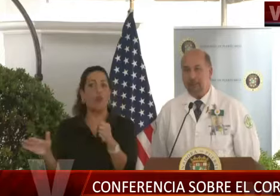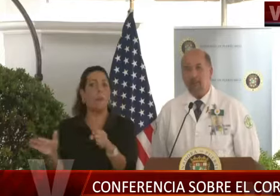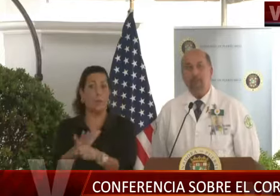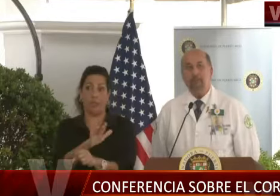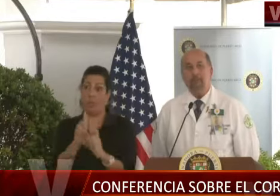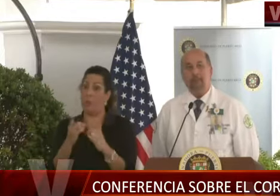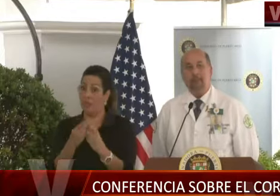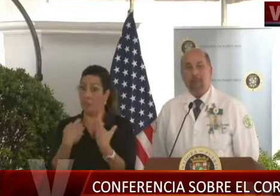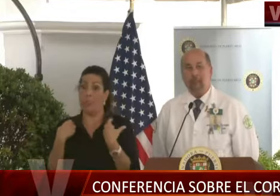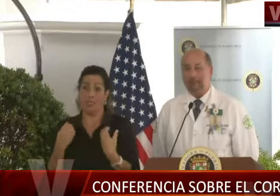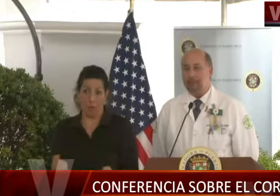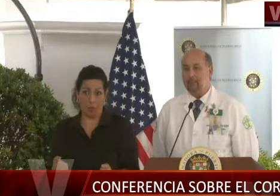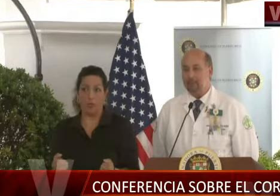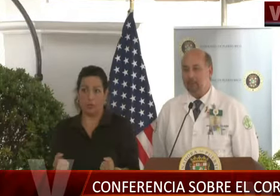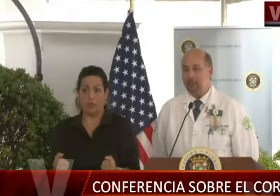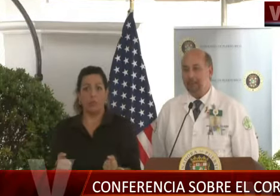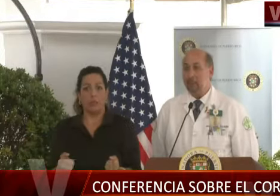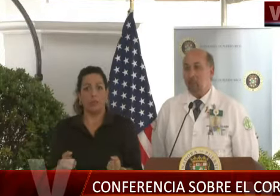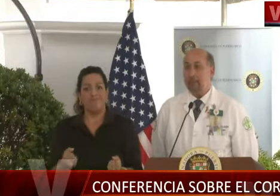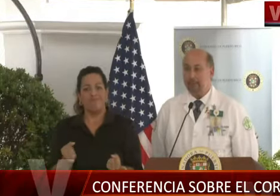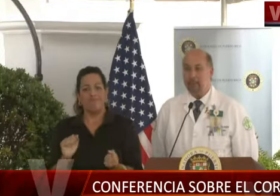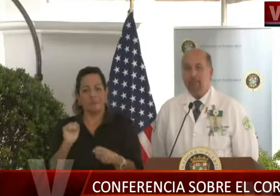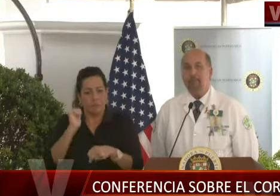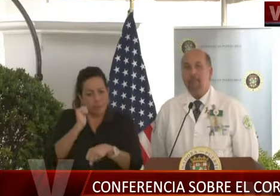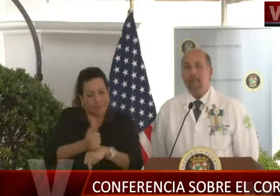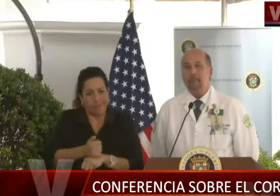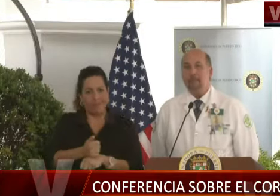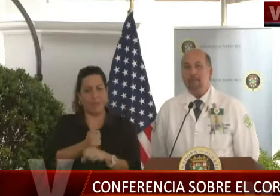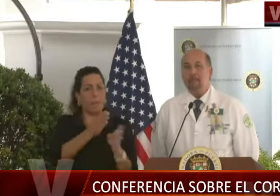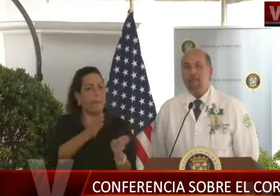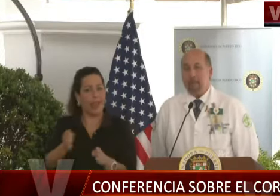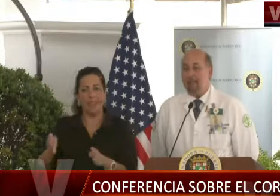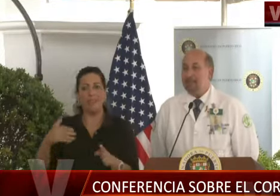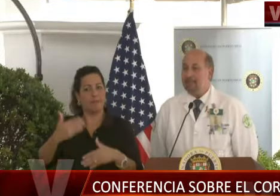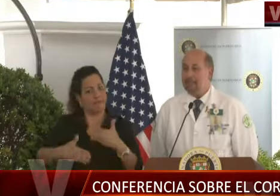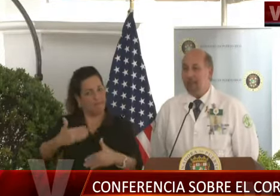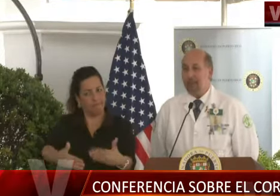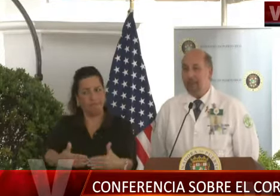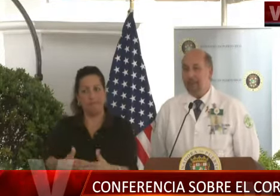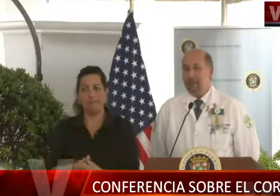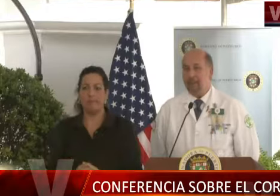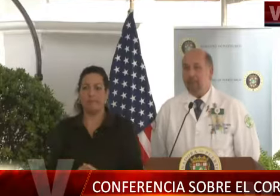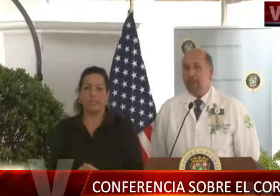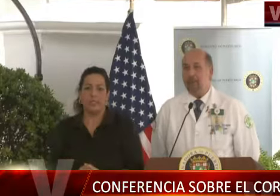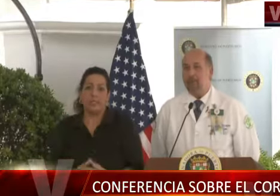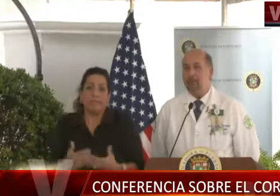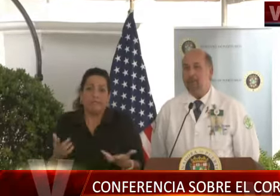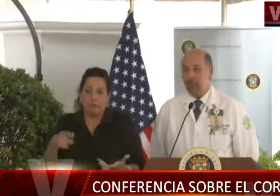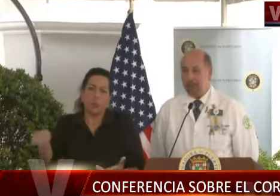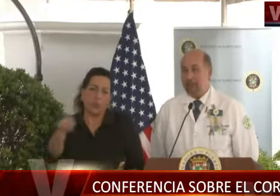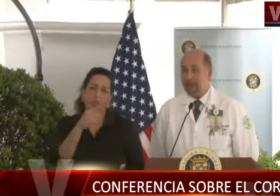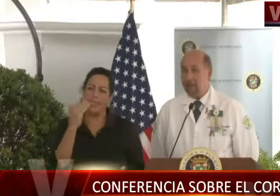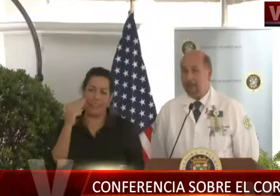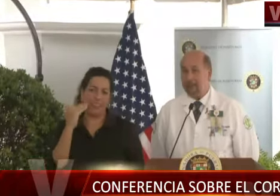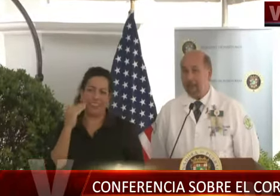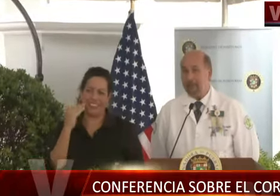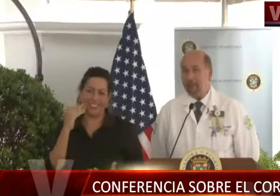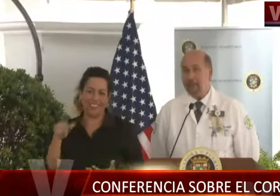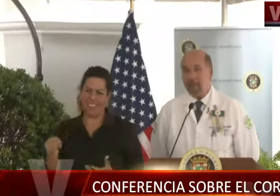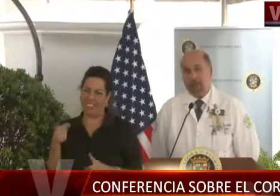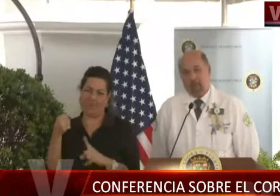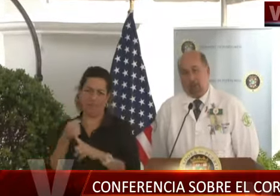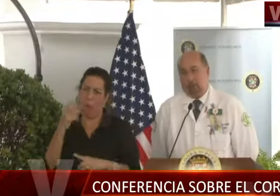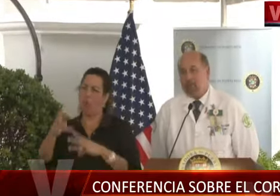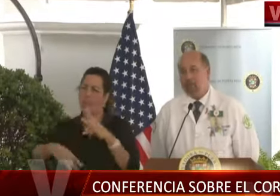Departamento de Salud para poder establecer unos planes proactivos. De más está decir que ustedes saben el impacto mundial que esto ha